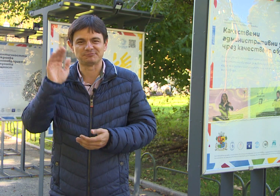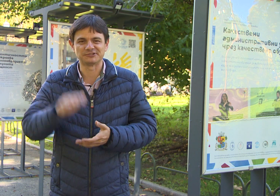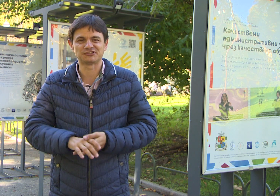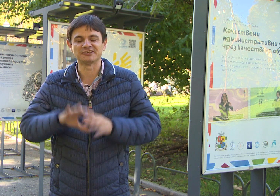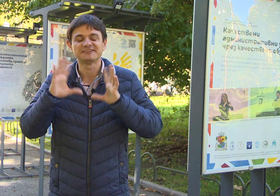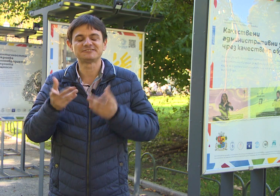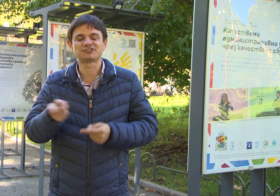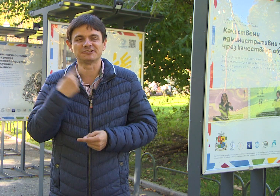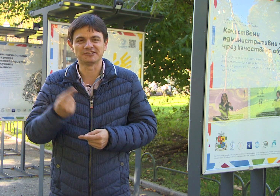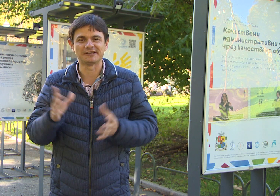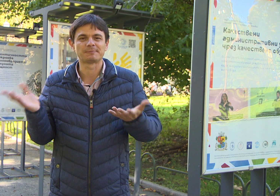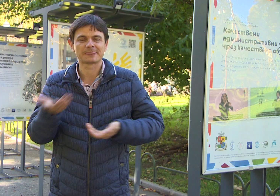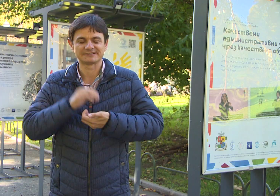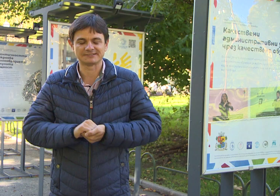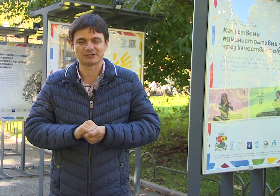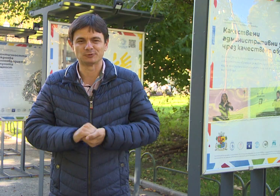бъдеще. Всички ние заедно.